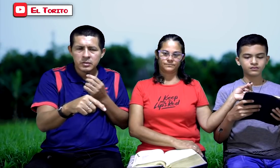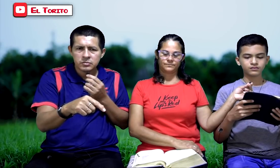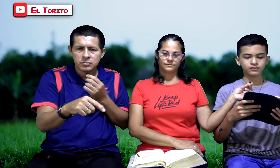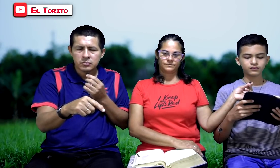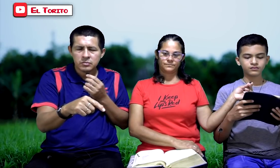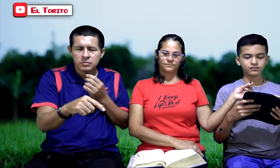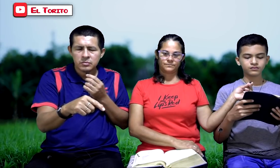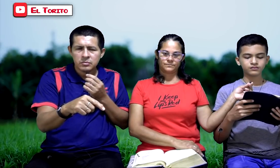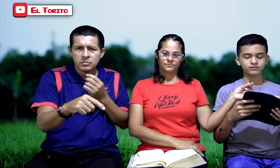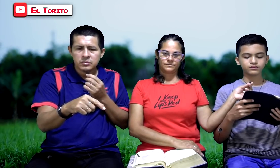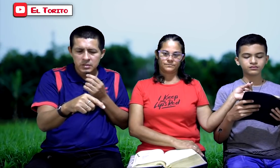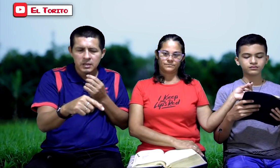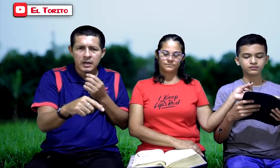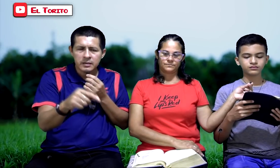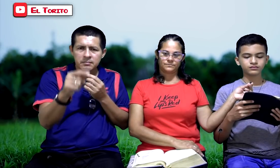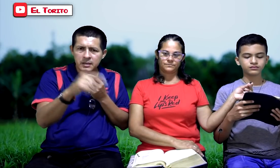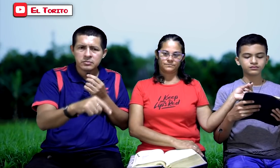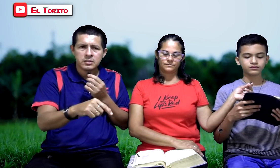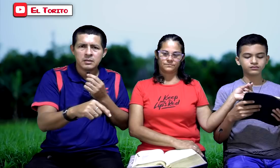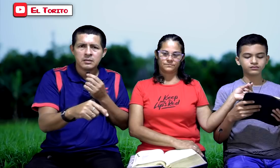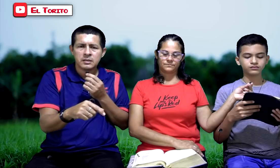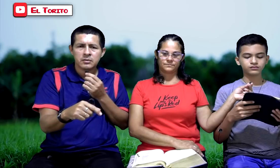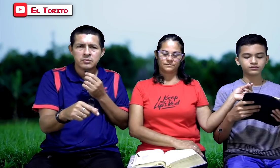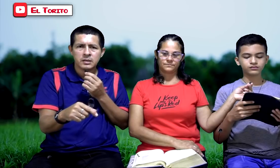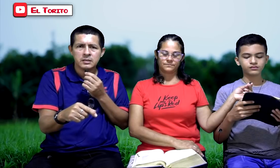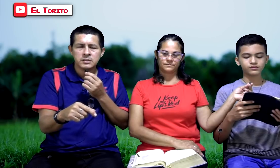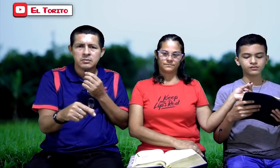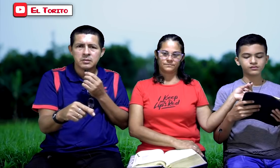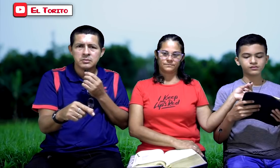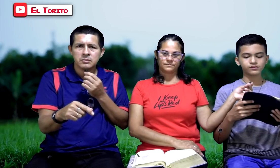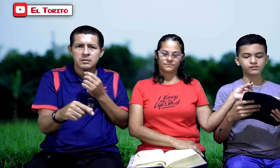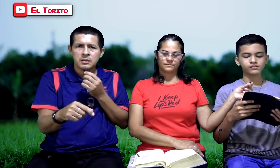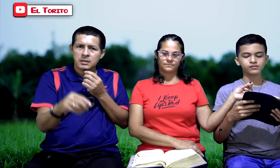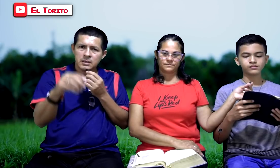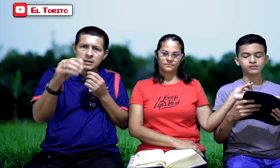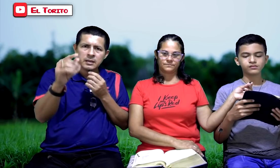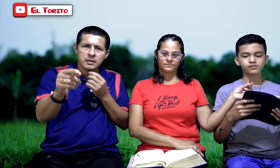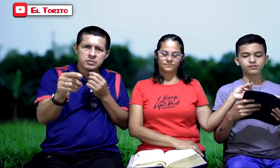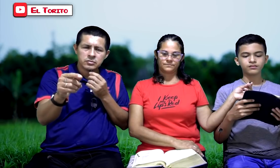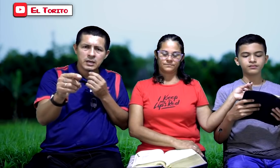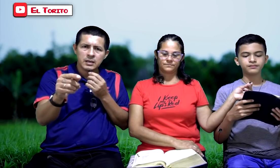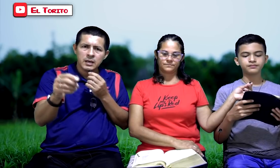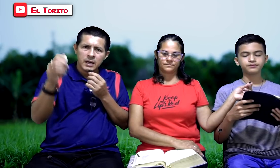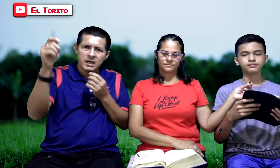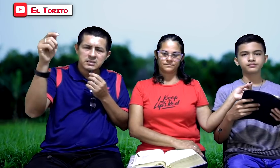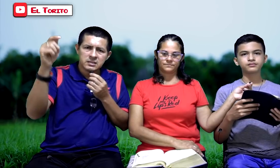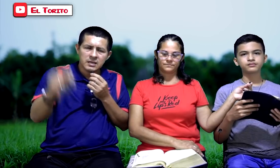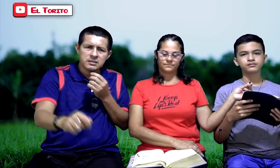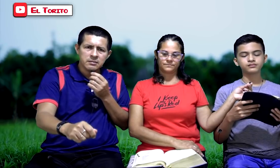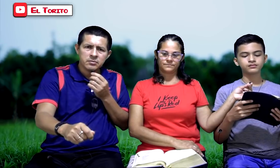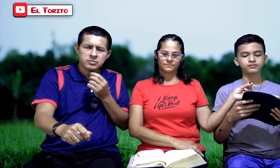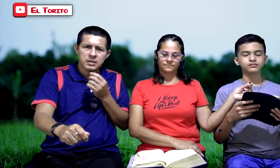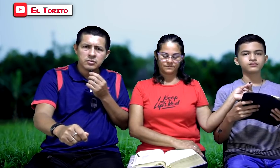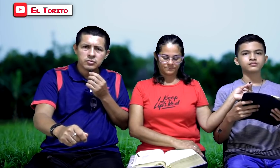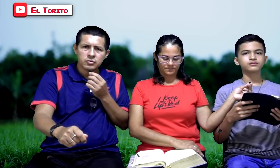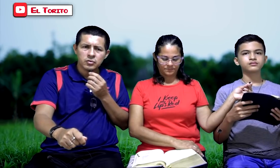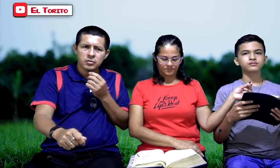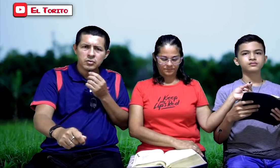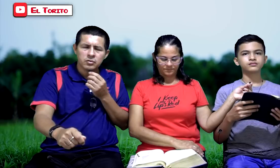eso? Sí, hay hermanos quienes están contradiciendo eso. En las redes sociales están demostrando todo lo